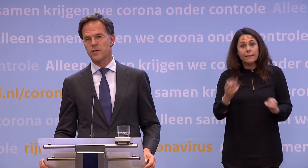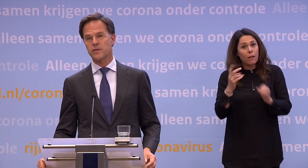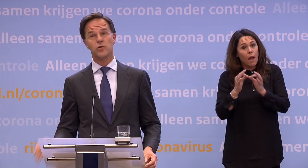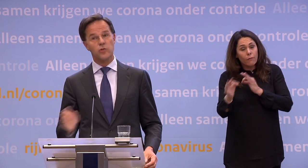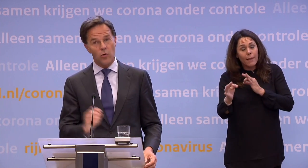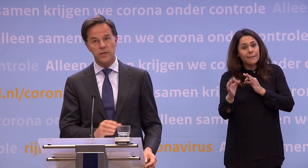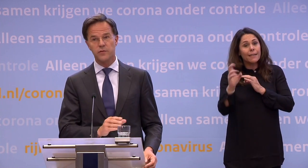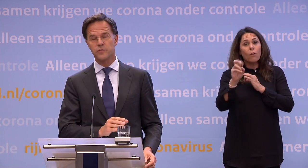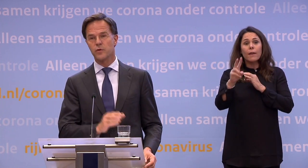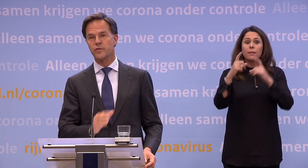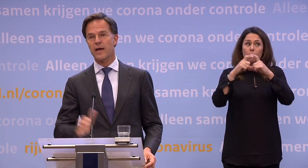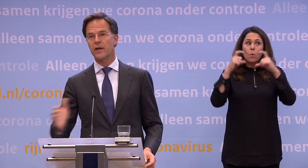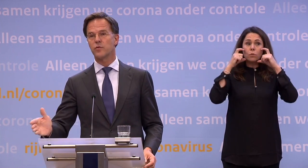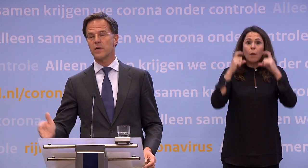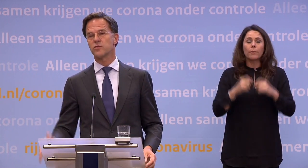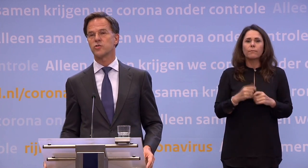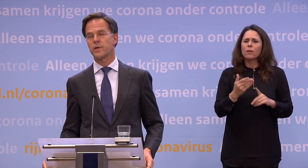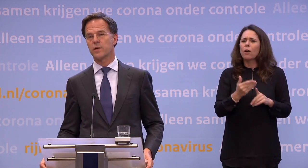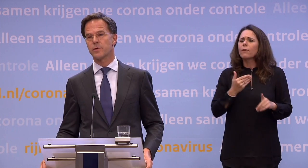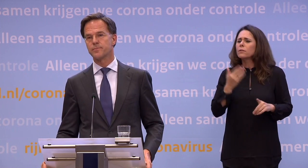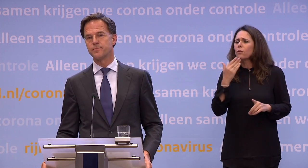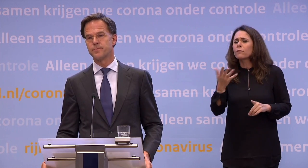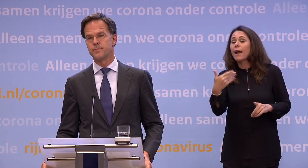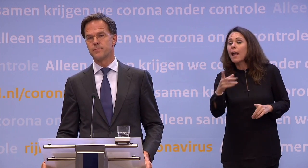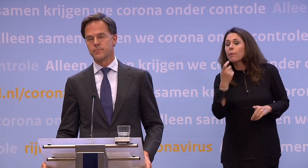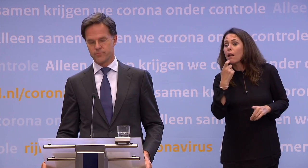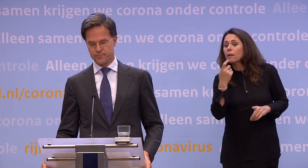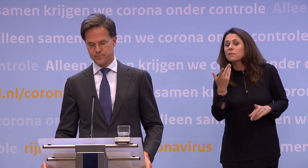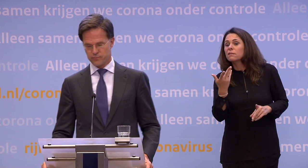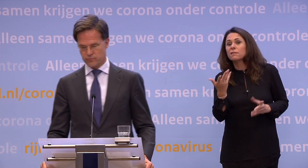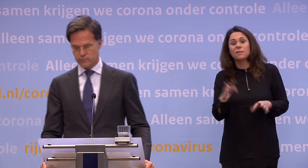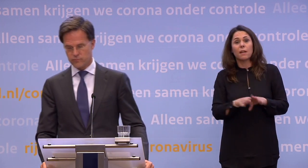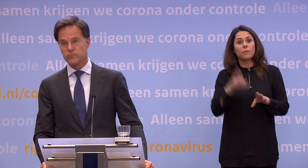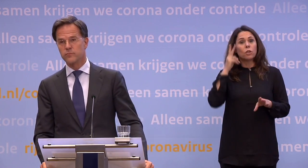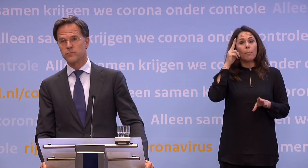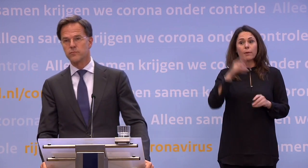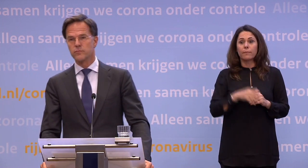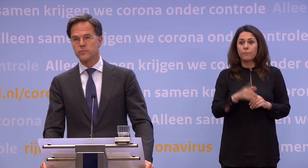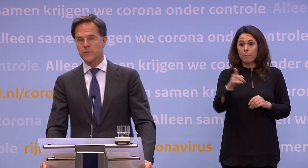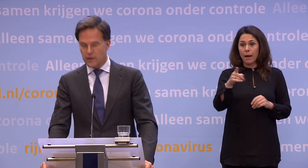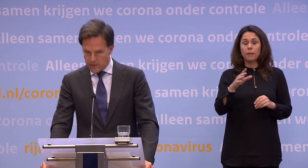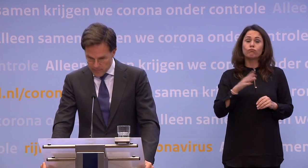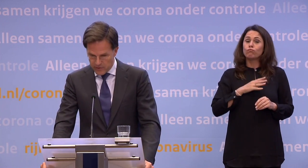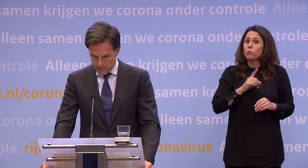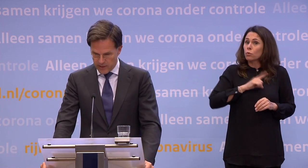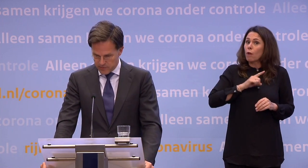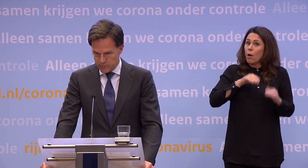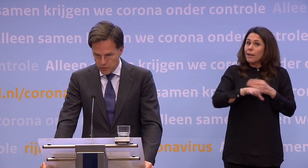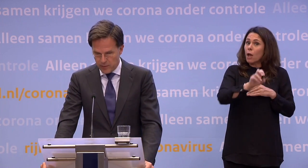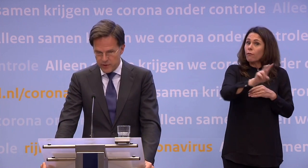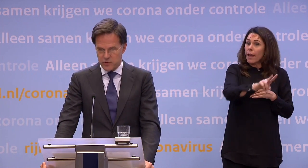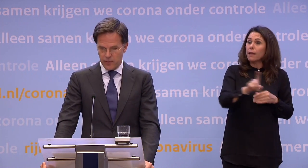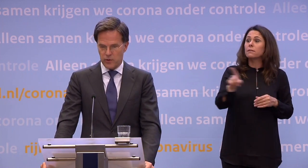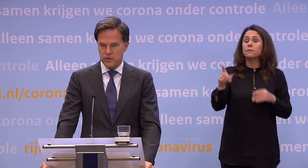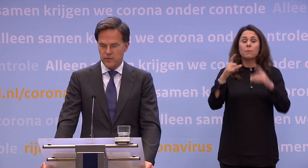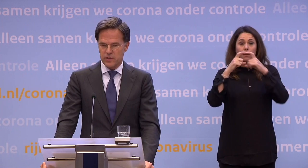kan het niet altijd. En je kunt ook niet van tevoren vragen of u klachten heeft, zoals bij de kapper. Nee, maar we kunnen met een gerust hart het OV in. Ja, met